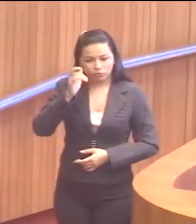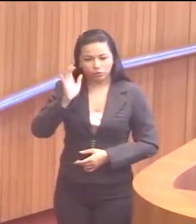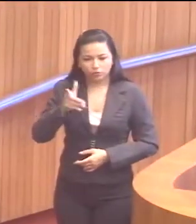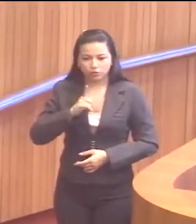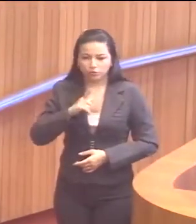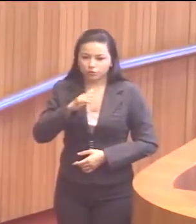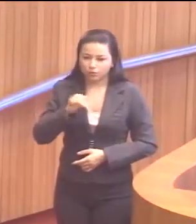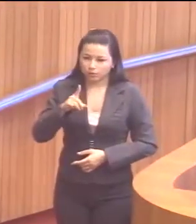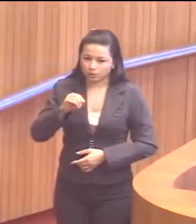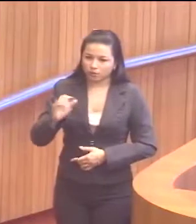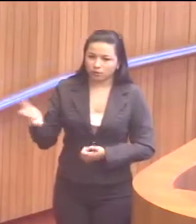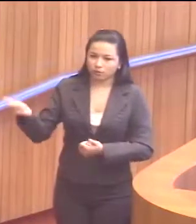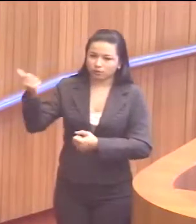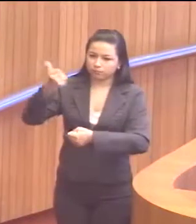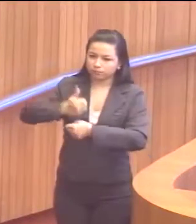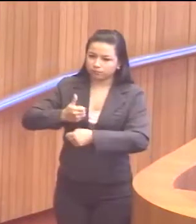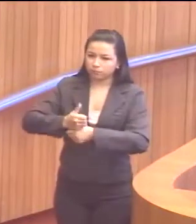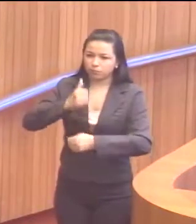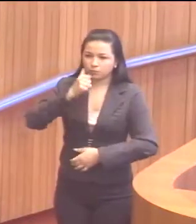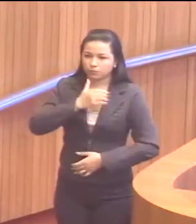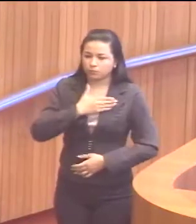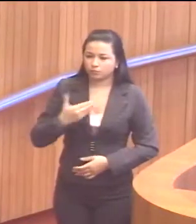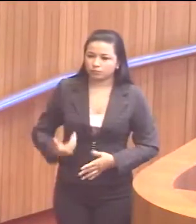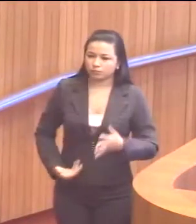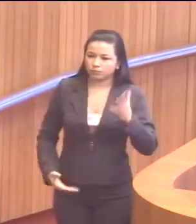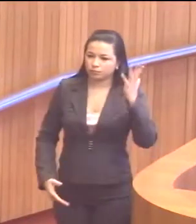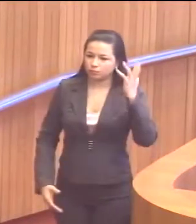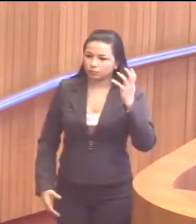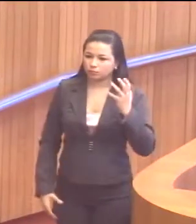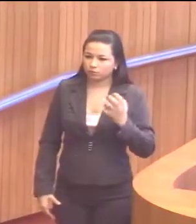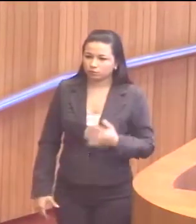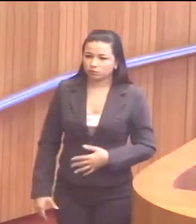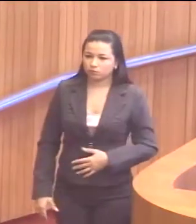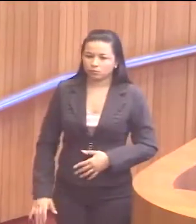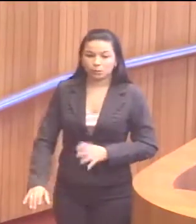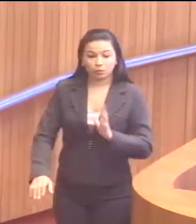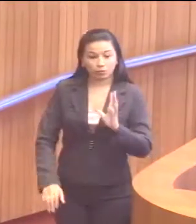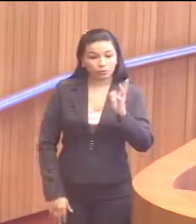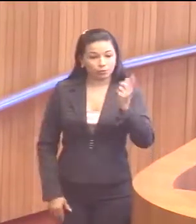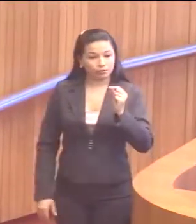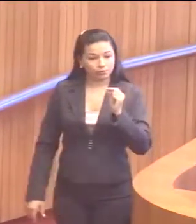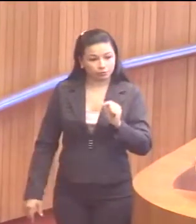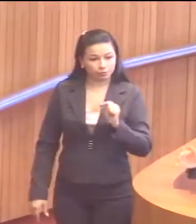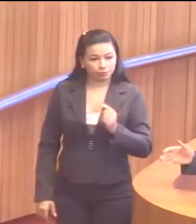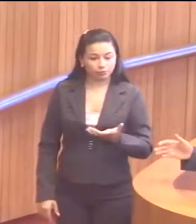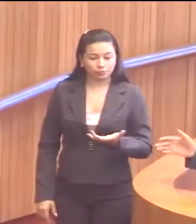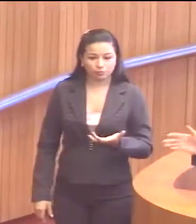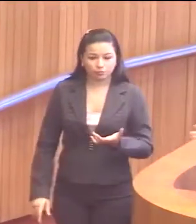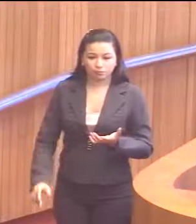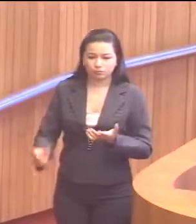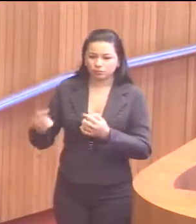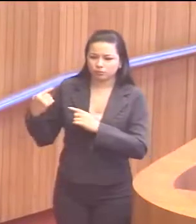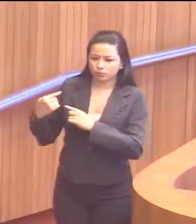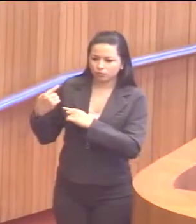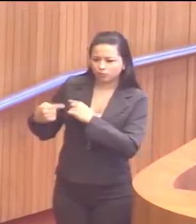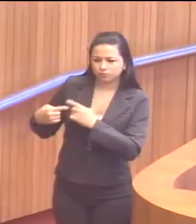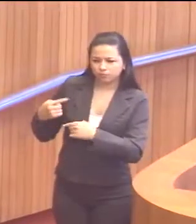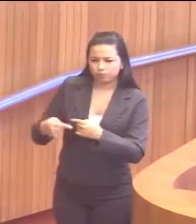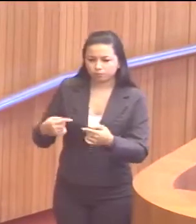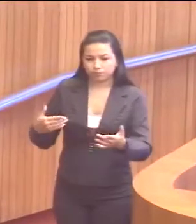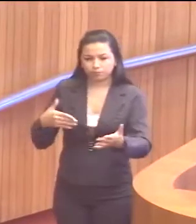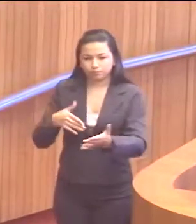cassado e assumiu a governadora Rosiana Sarney. Ocorre que, de lá para cá,